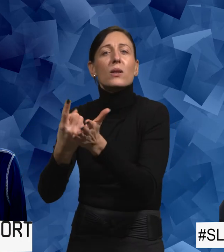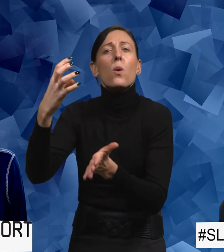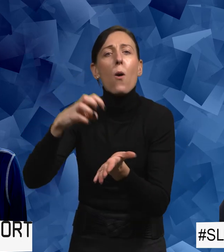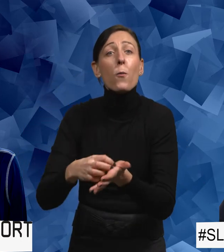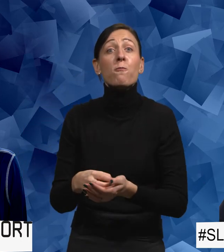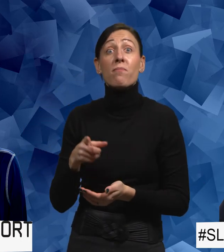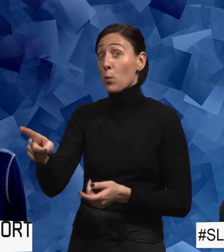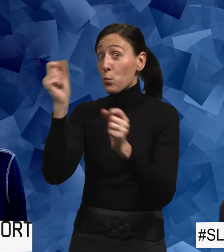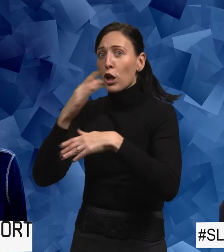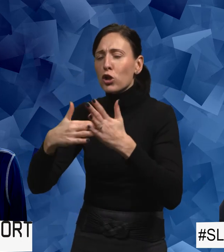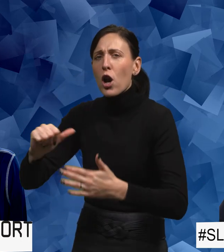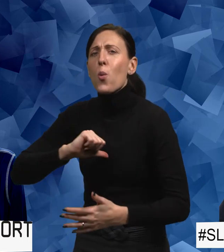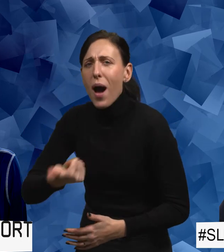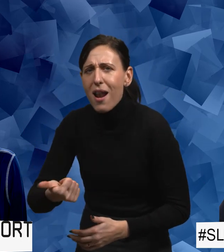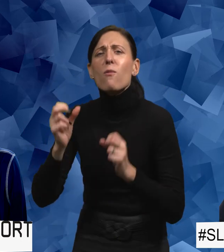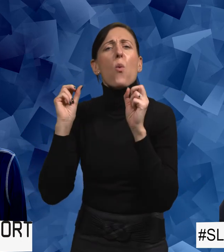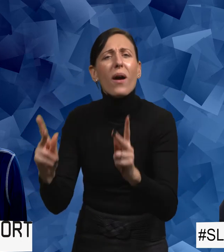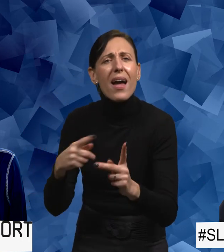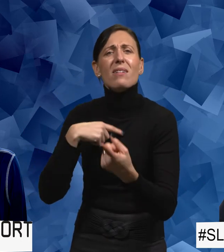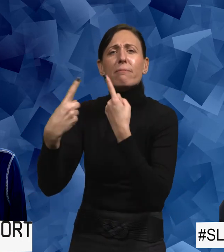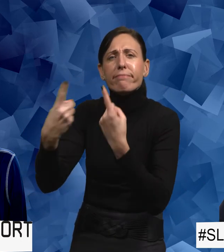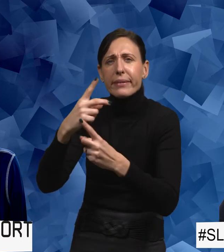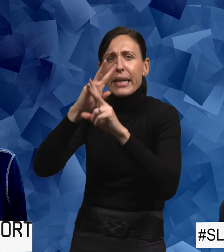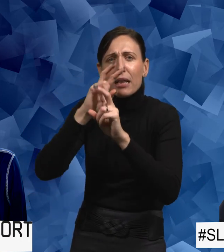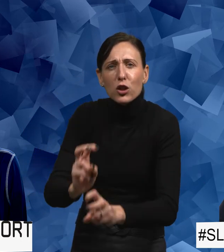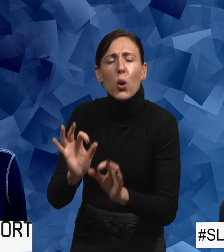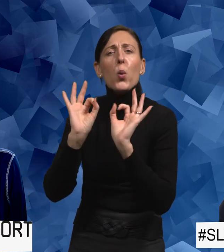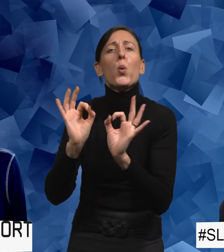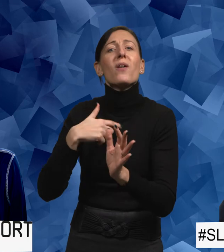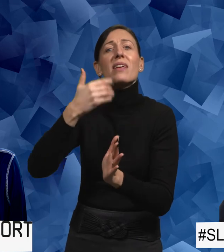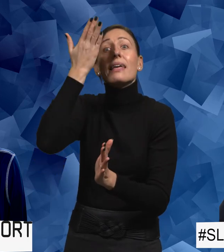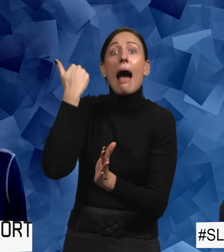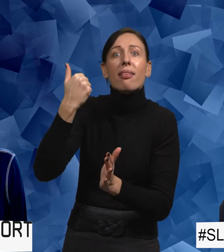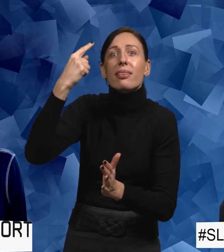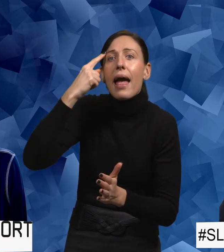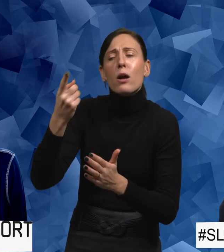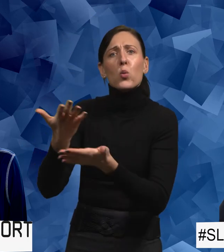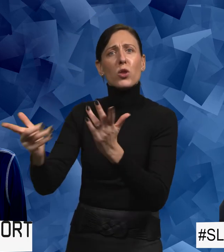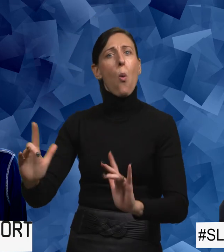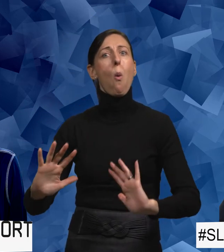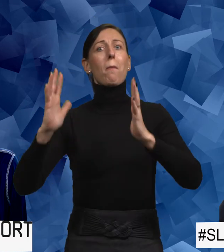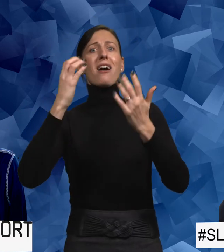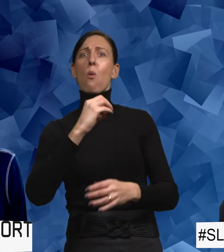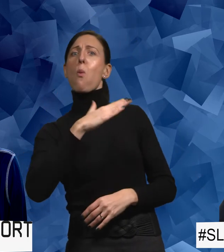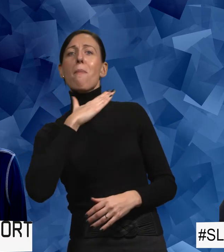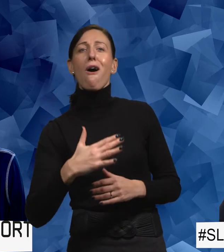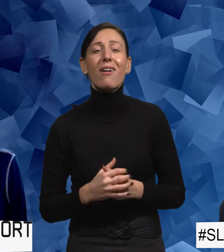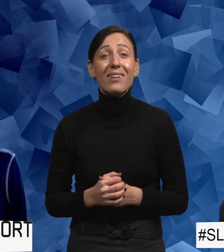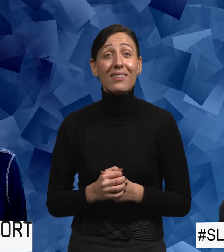inte kan göra själv. Alltså jag tror att om man satt det sig ner och analyserar så ska man kanske tänka att när känns det obehagligt.